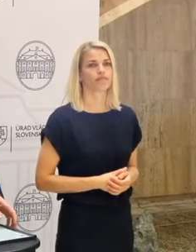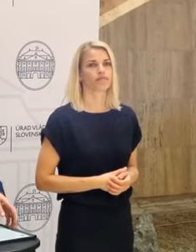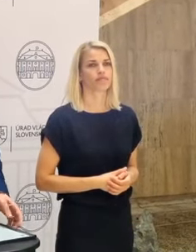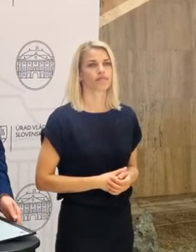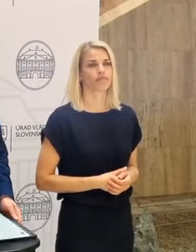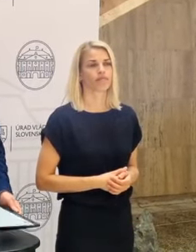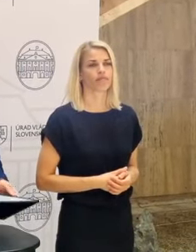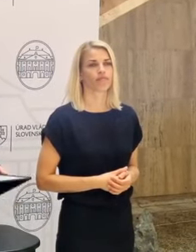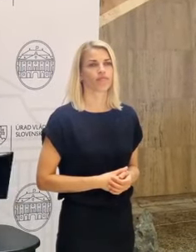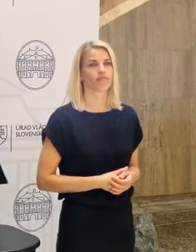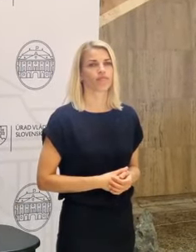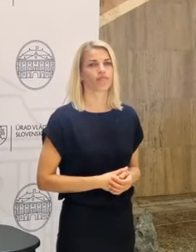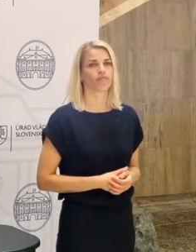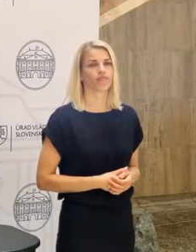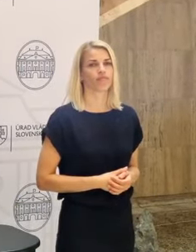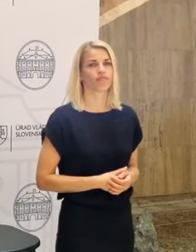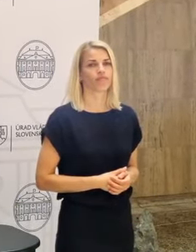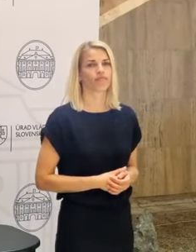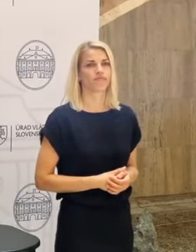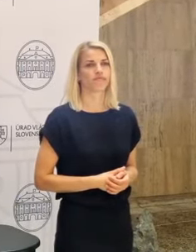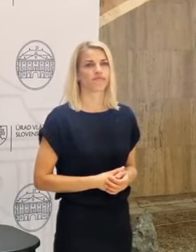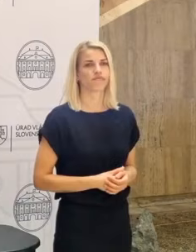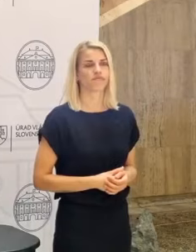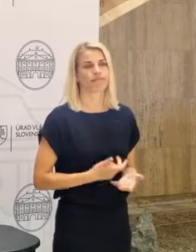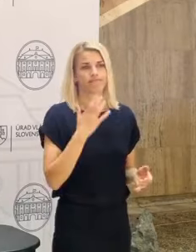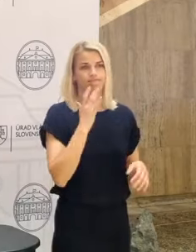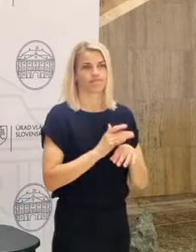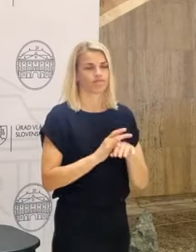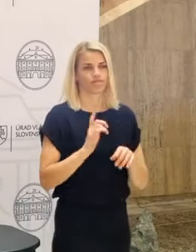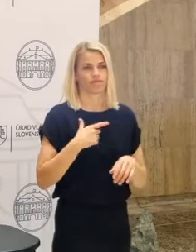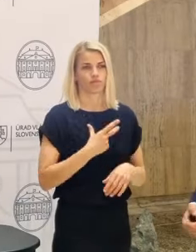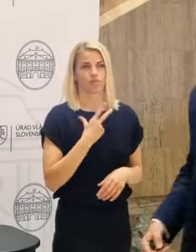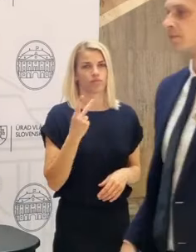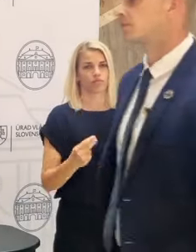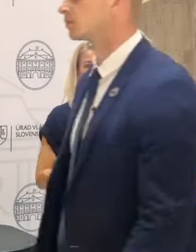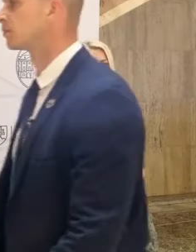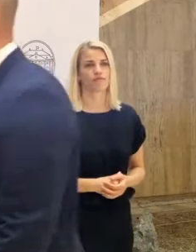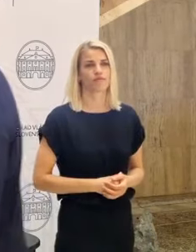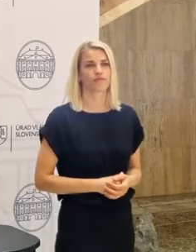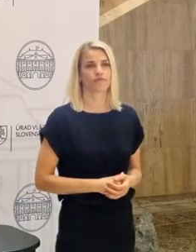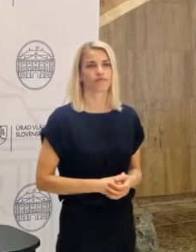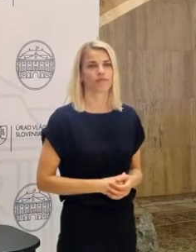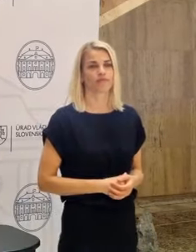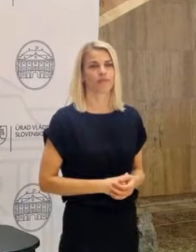parlamente. Opozícia hovorí, že ste sa vyparili do zahraničia. Ako vnímate tú situáciu z vášho pohľadu?